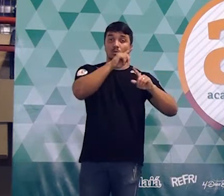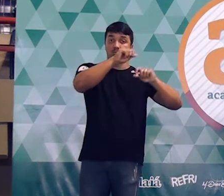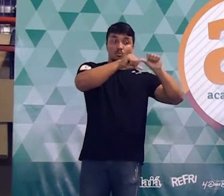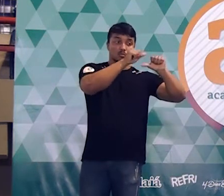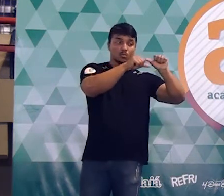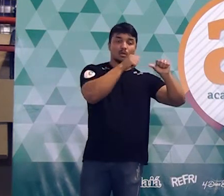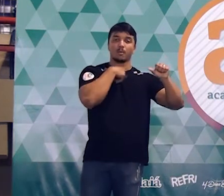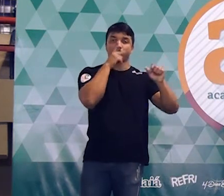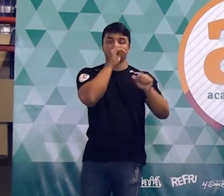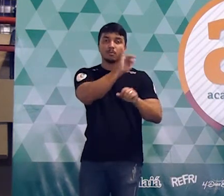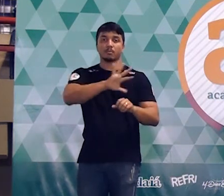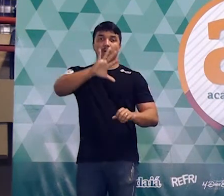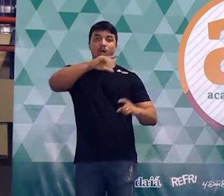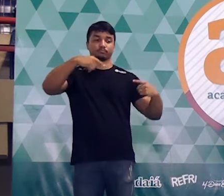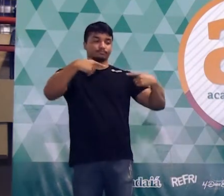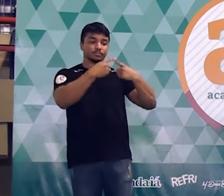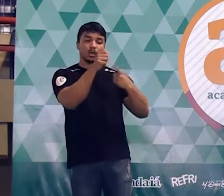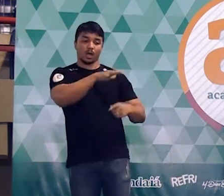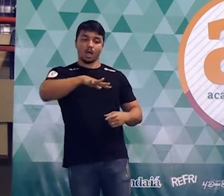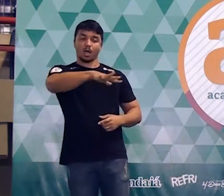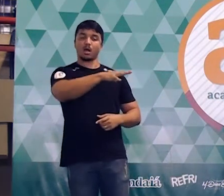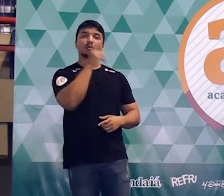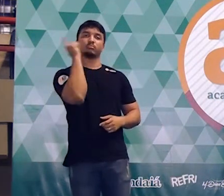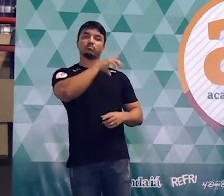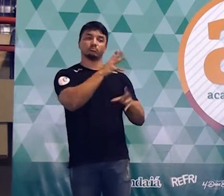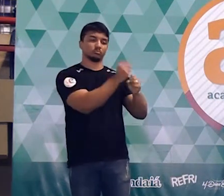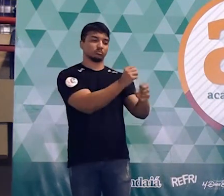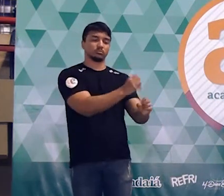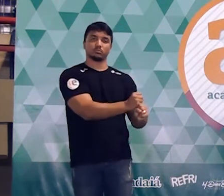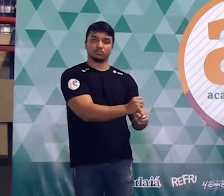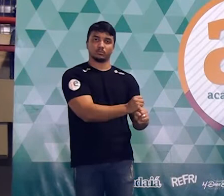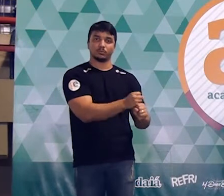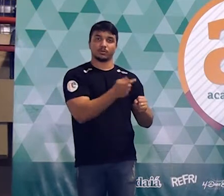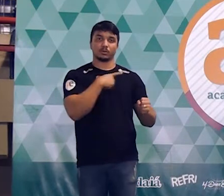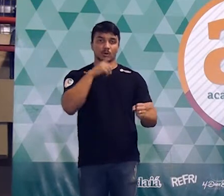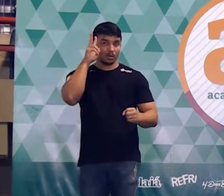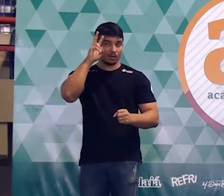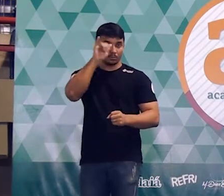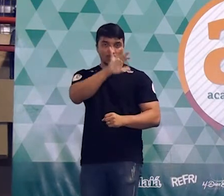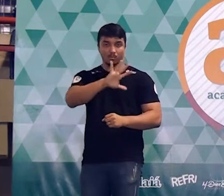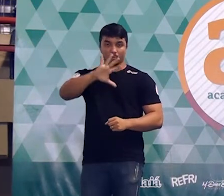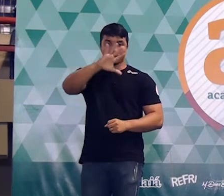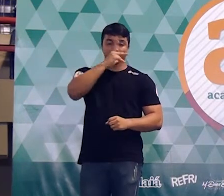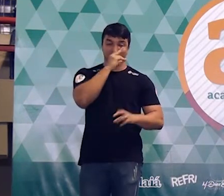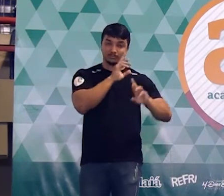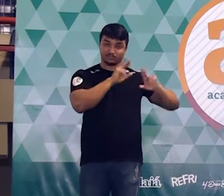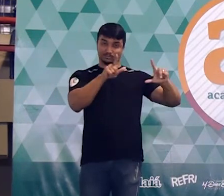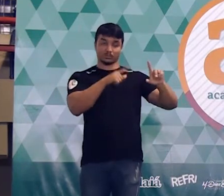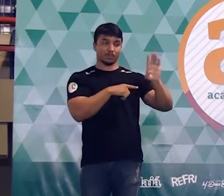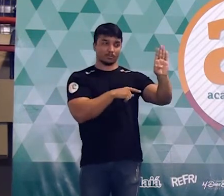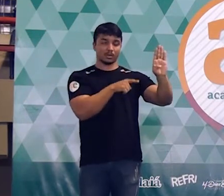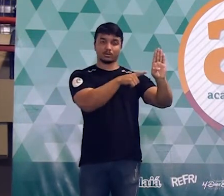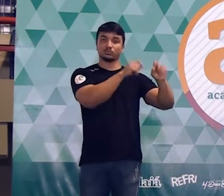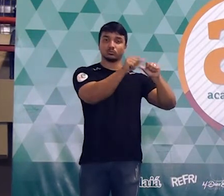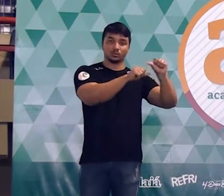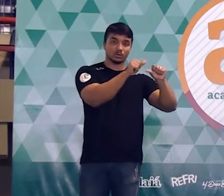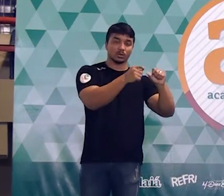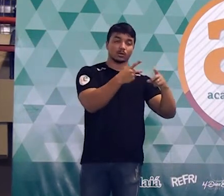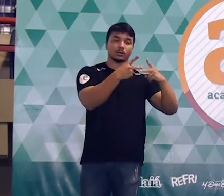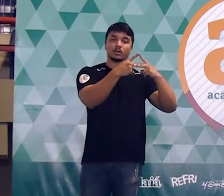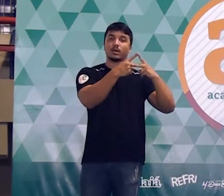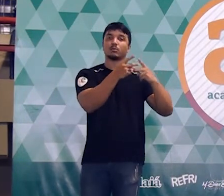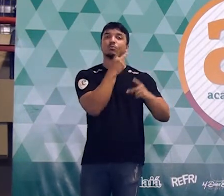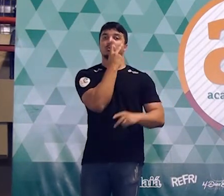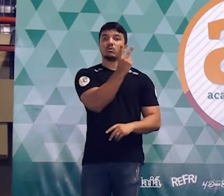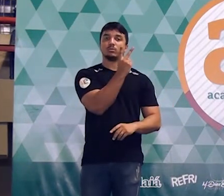em figuras cuja área a gente consegue calcular. E a gente pegou aquela figura que era mais esquisita e acabamos transformando em